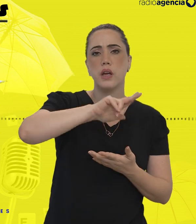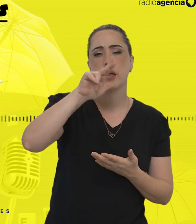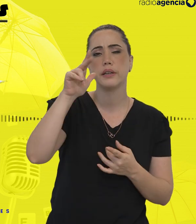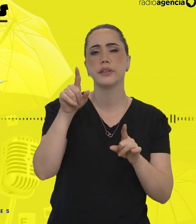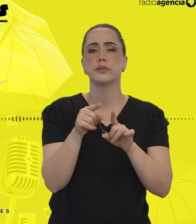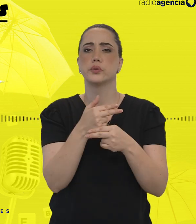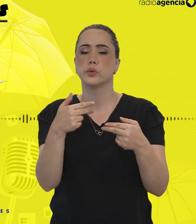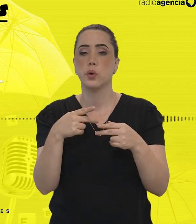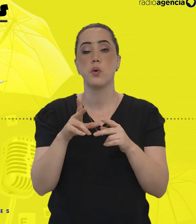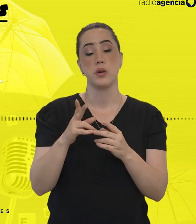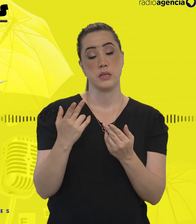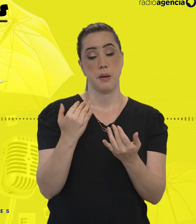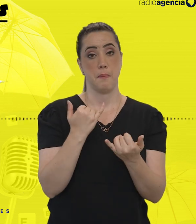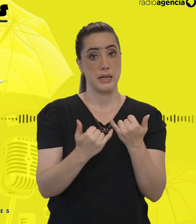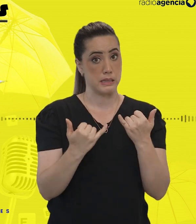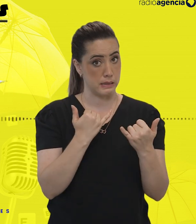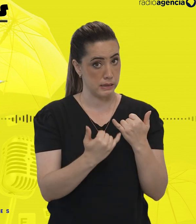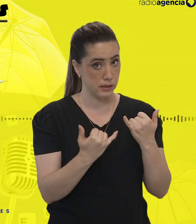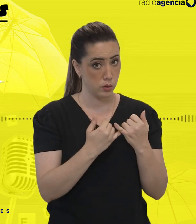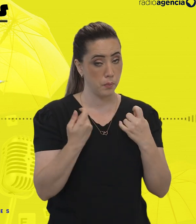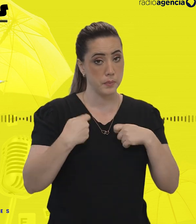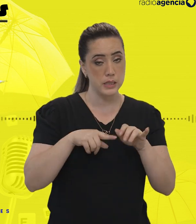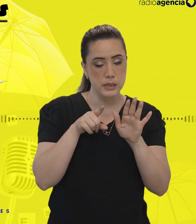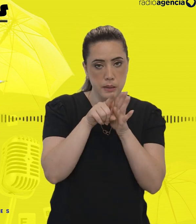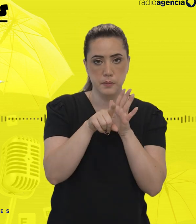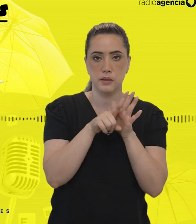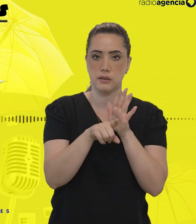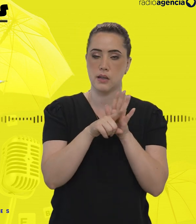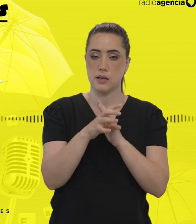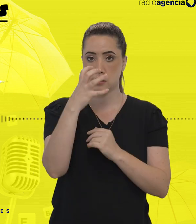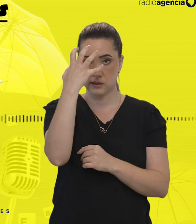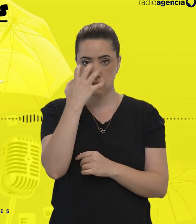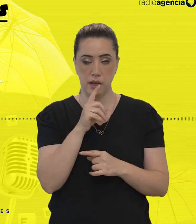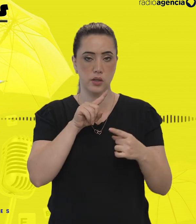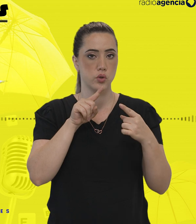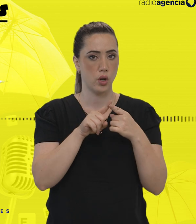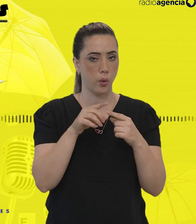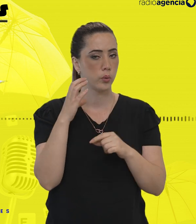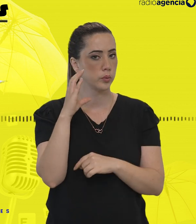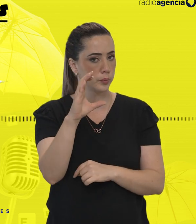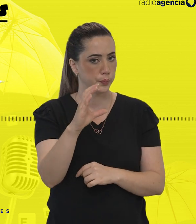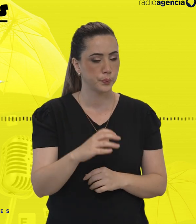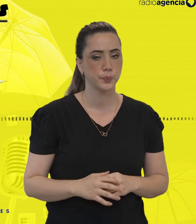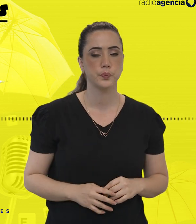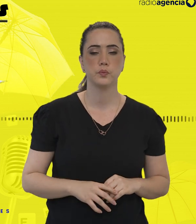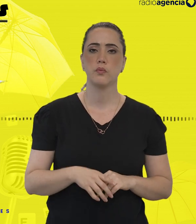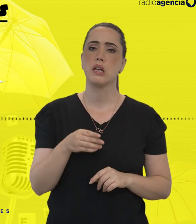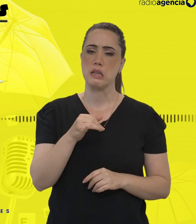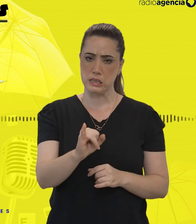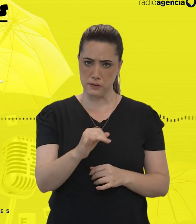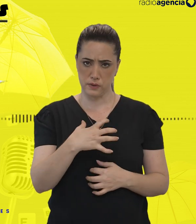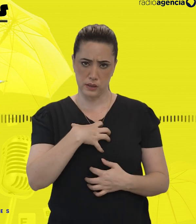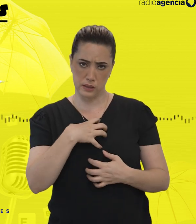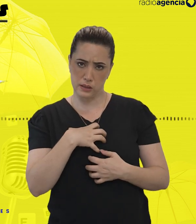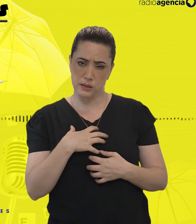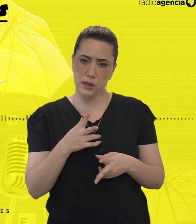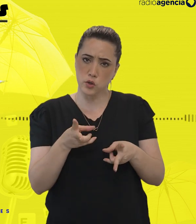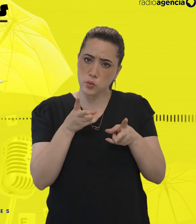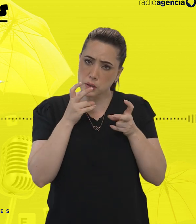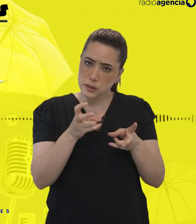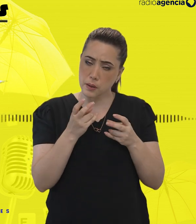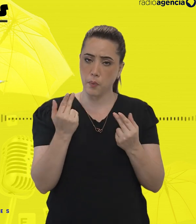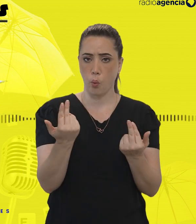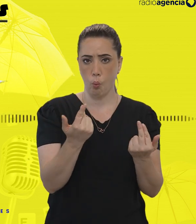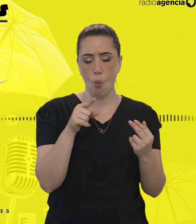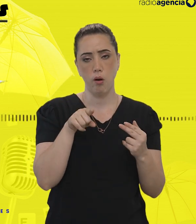com sintomas parecidos. Por isso, é preciso uma investigação séria, baseada em evidências científicas. Se você se sente identificado com os